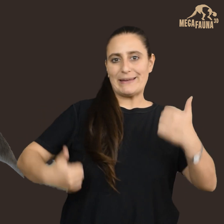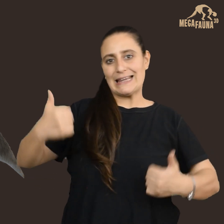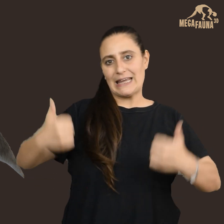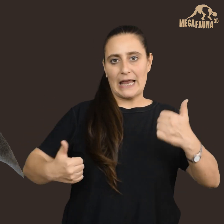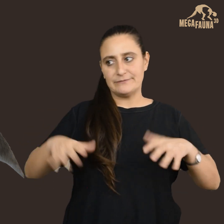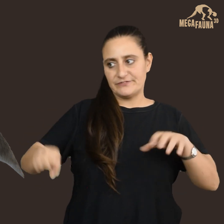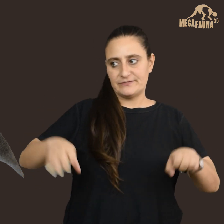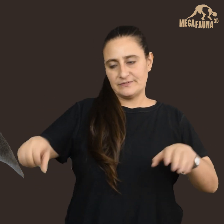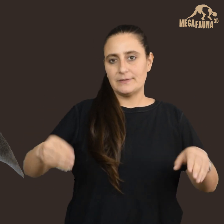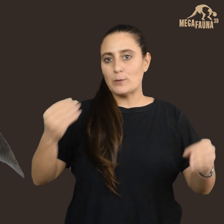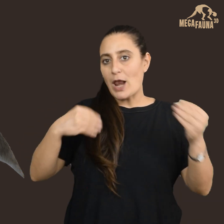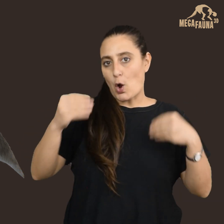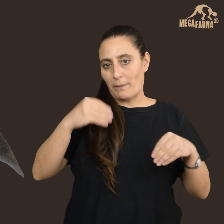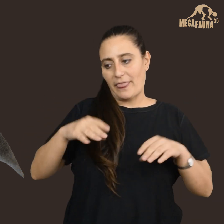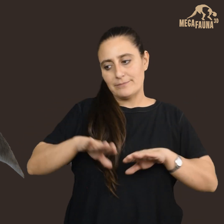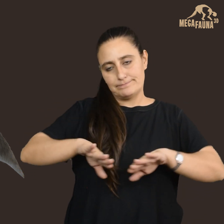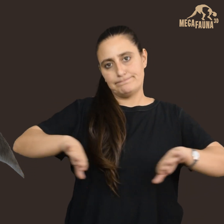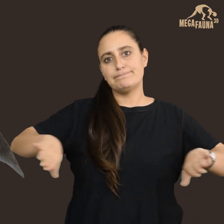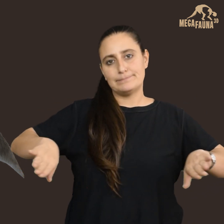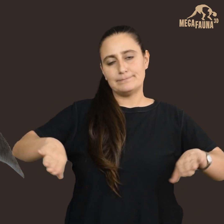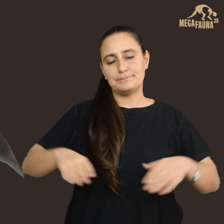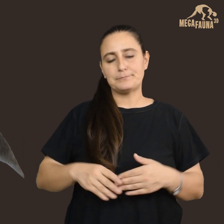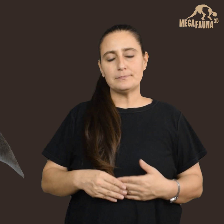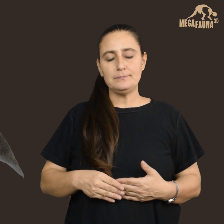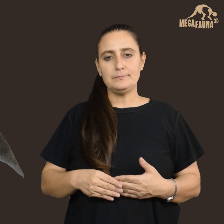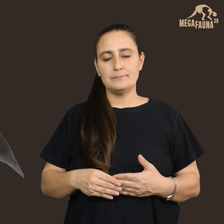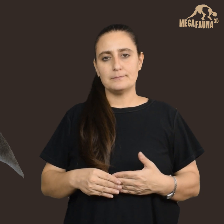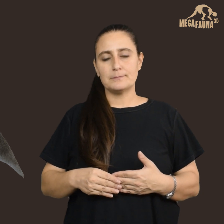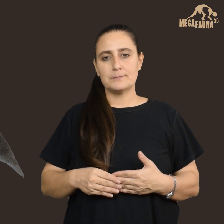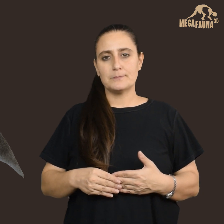ya que donde se encuentran restos de Lestodon es menos probable encontrar restos de Megaterio.